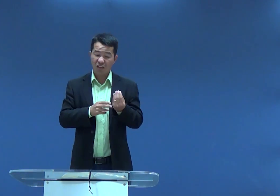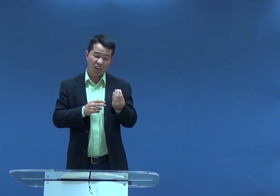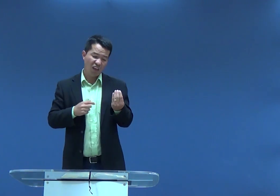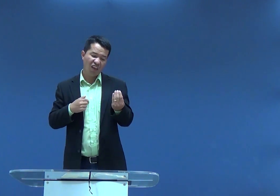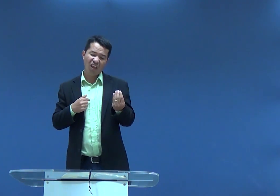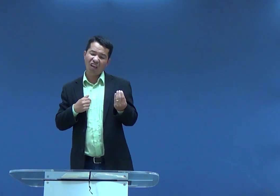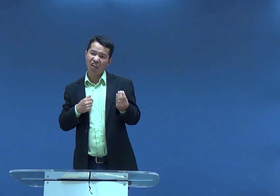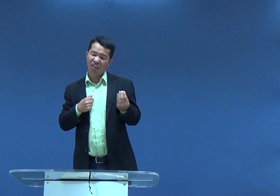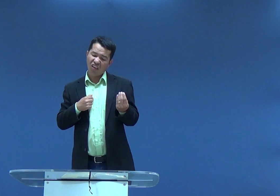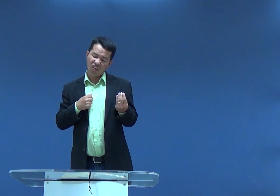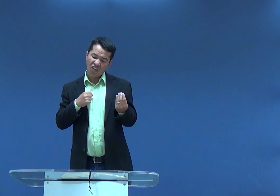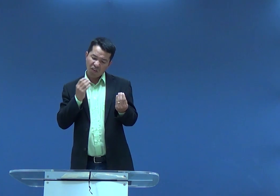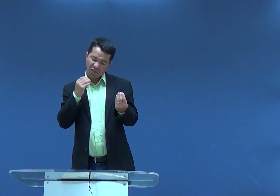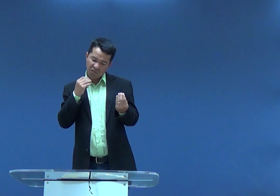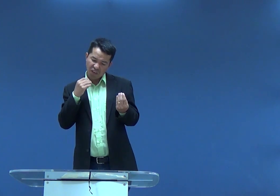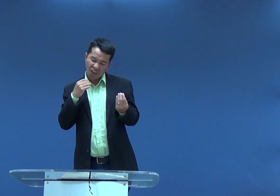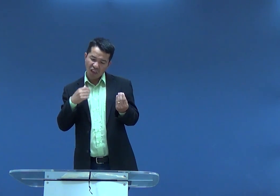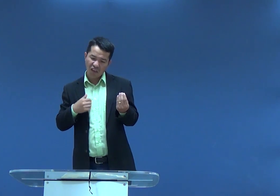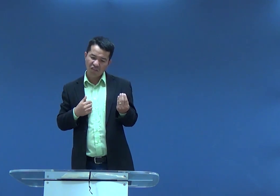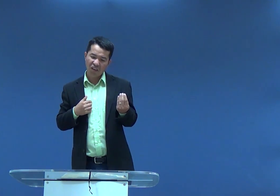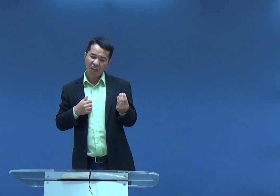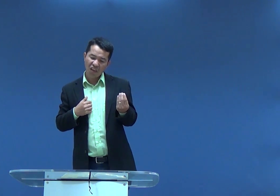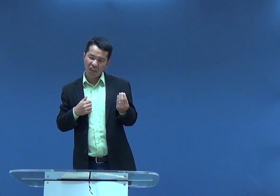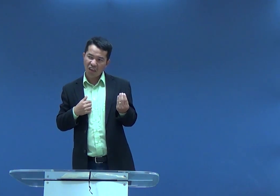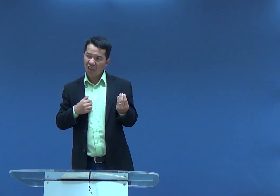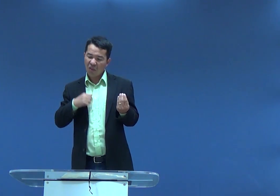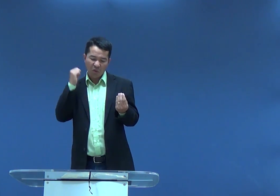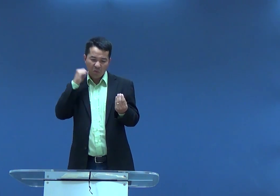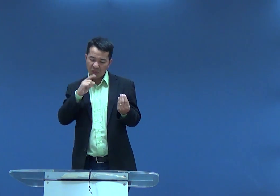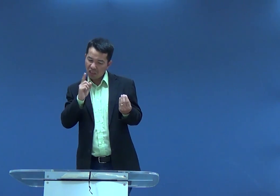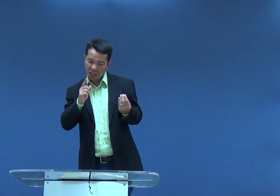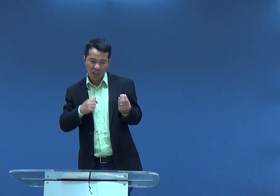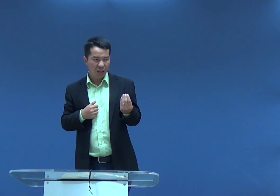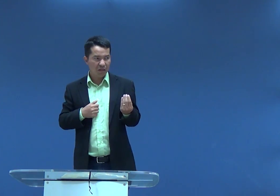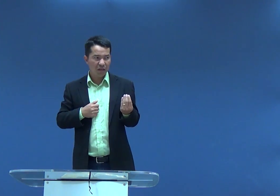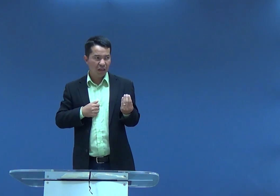Você olha para a sua vida, você está fraquinho, não está consigo,